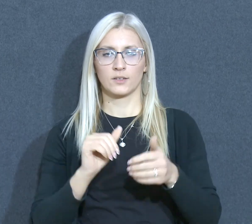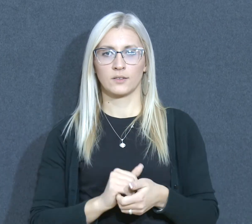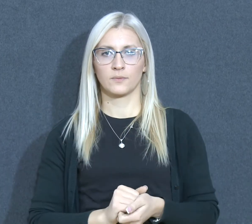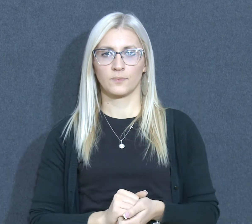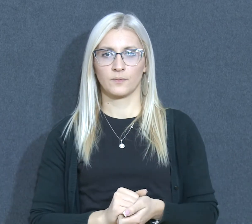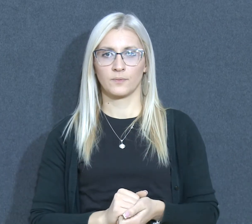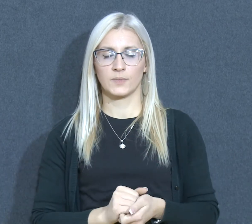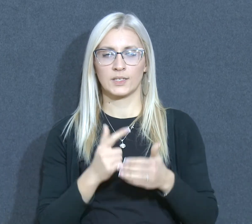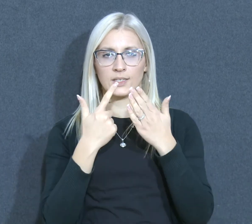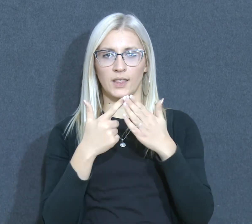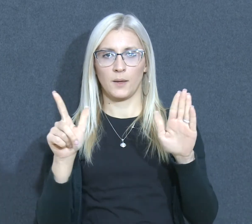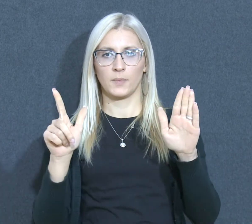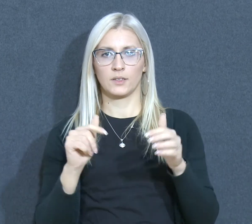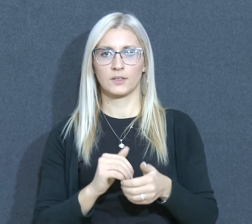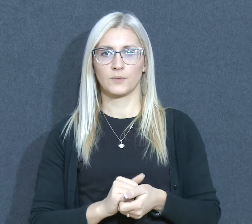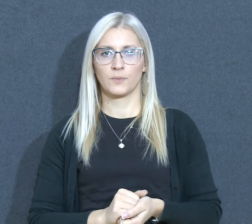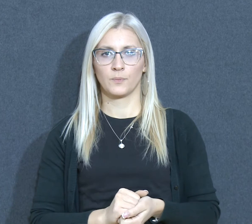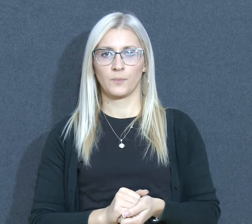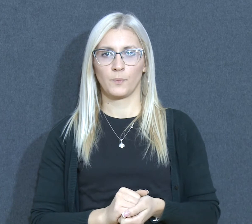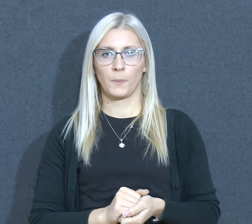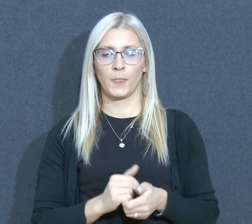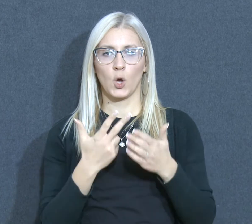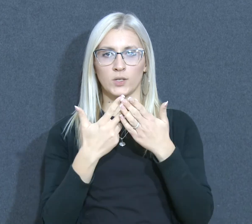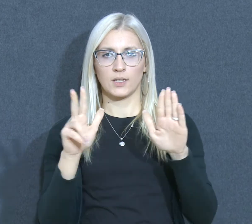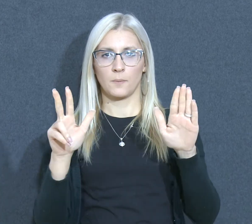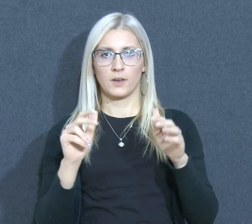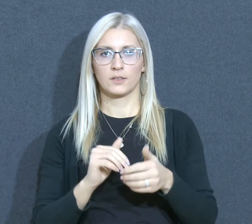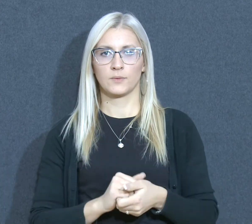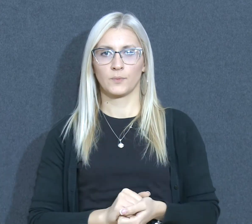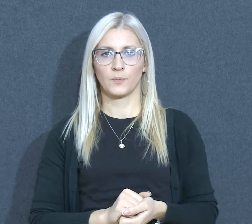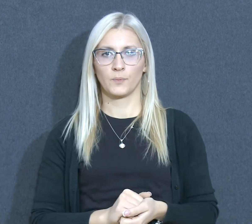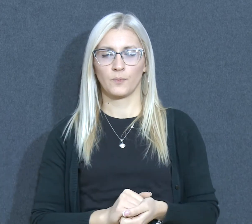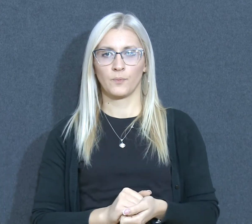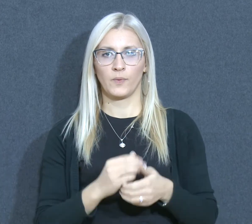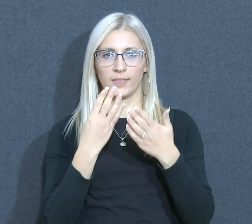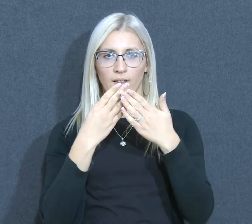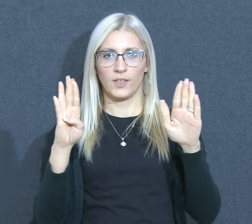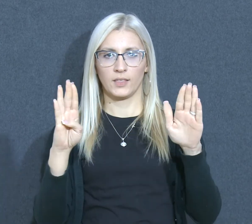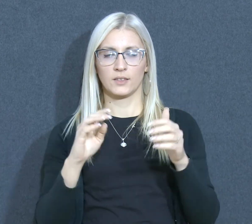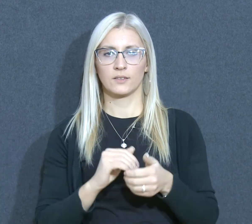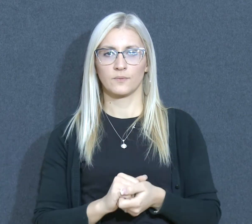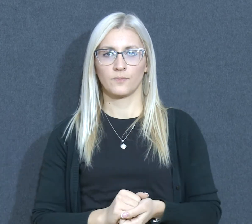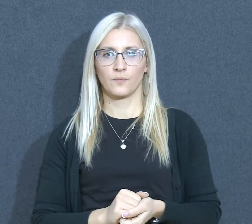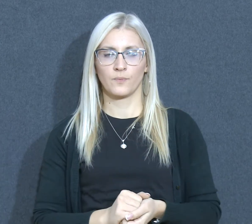17, 18, 19, 20,